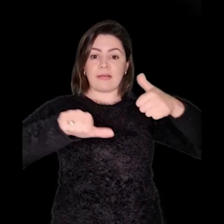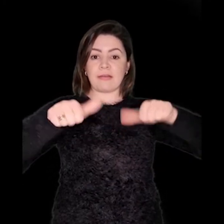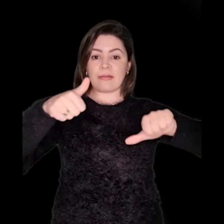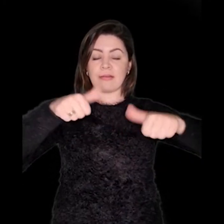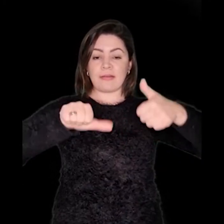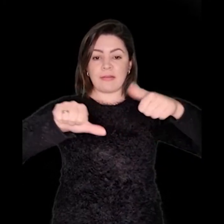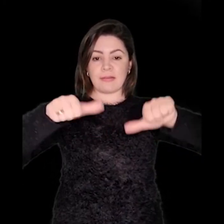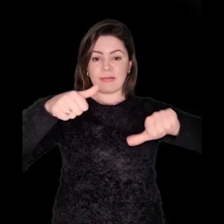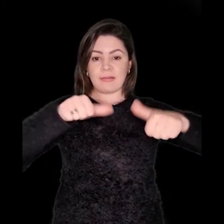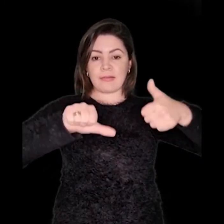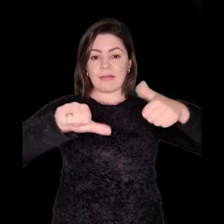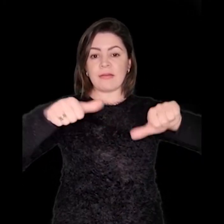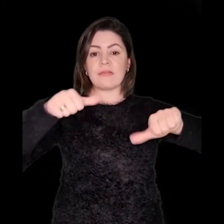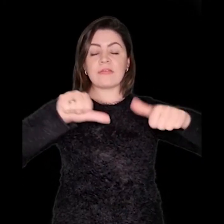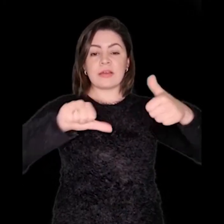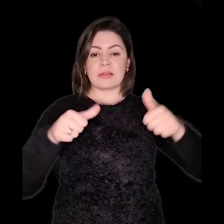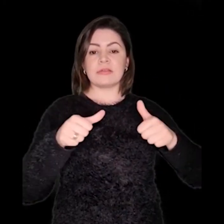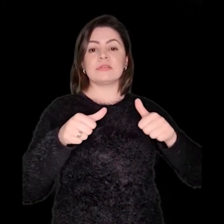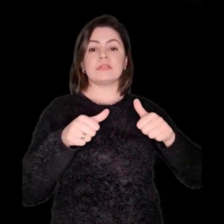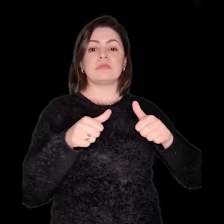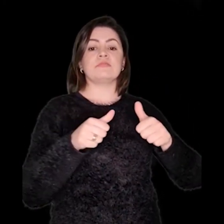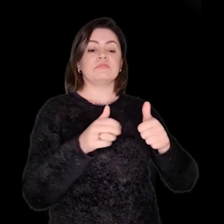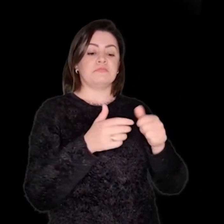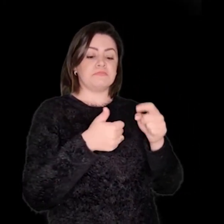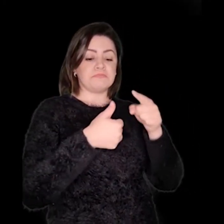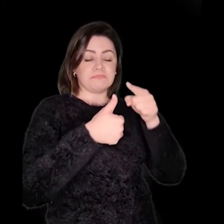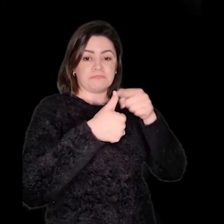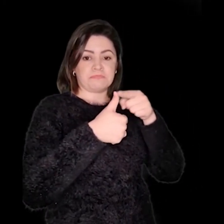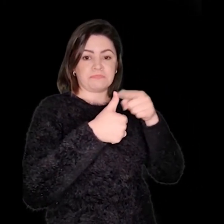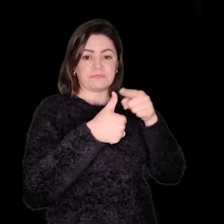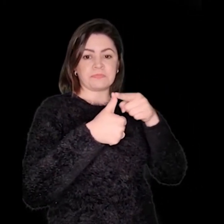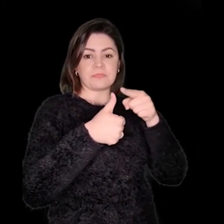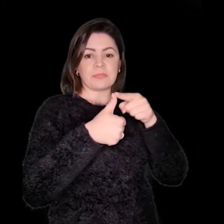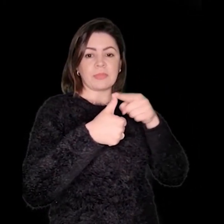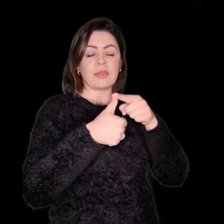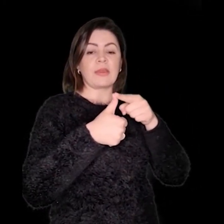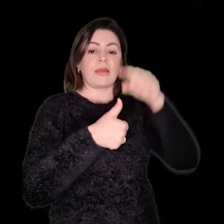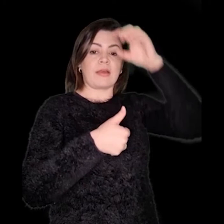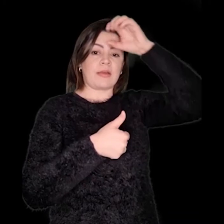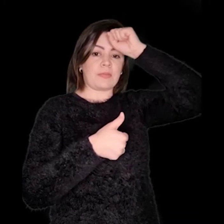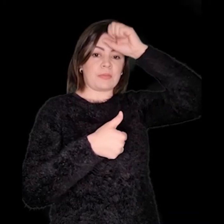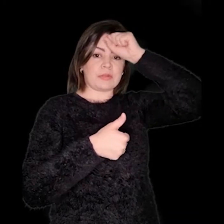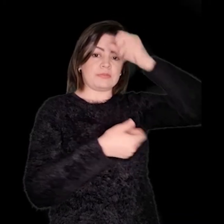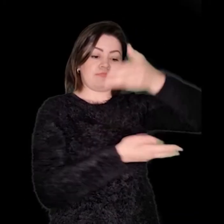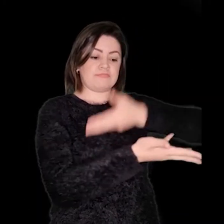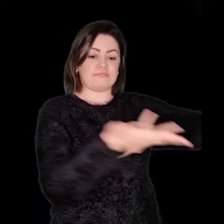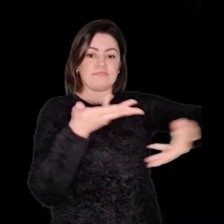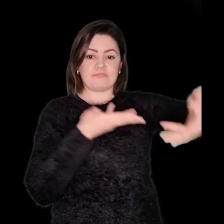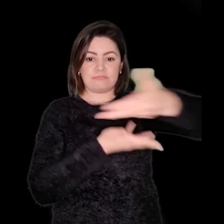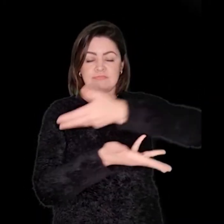Com relação à nossa avaliação, nós teremos uma atividade